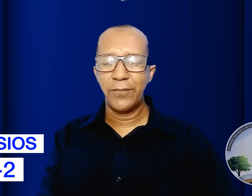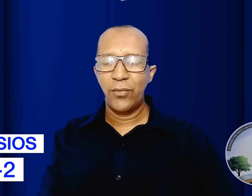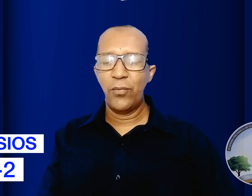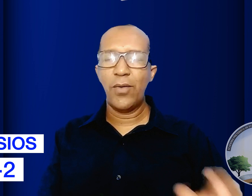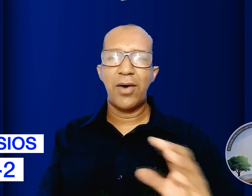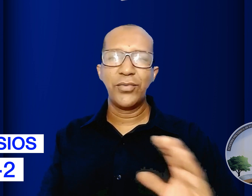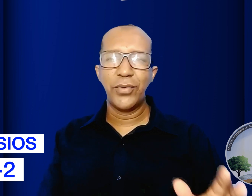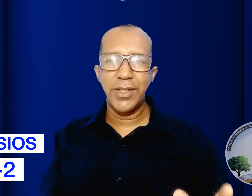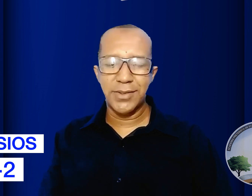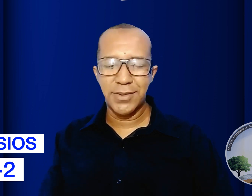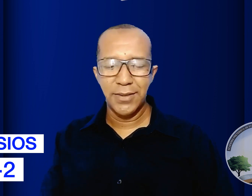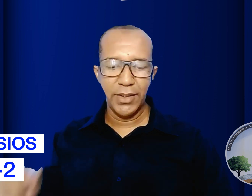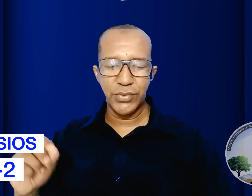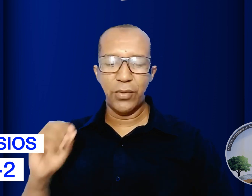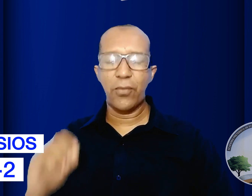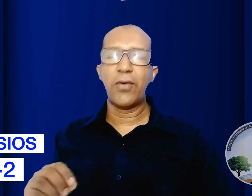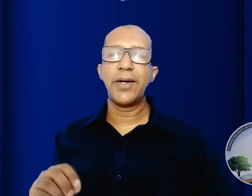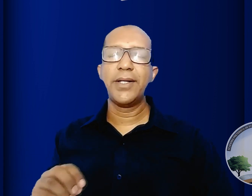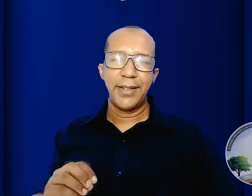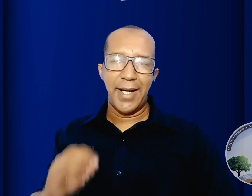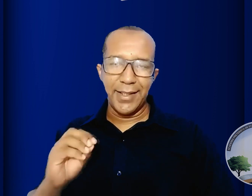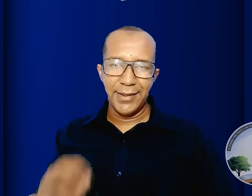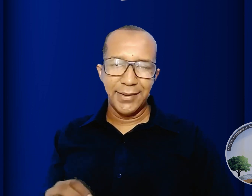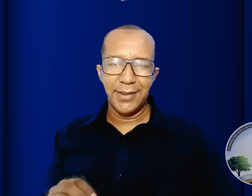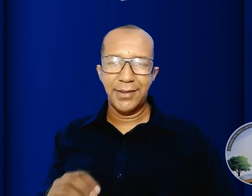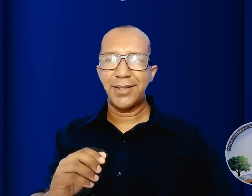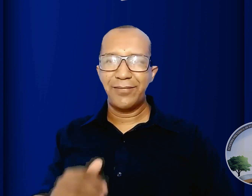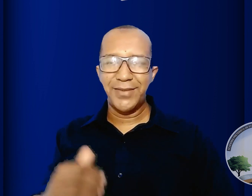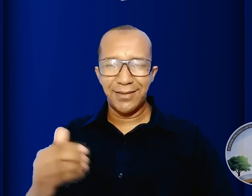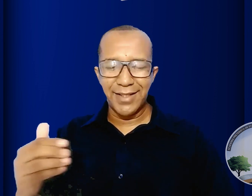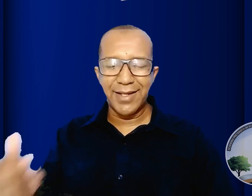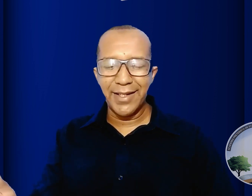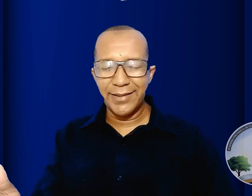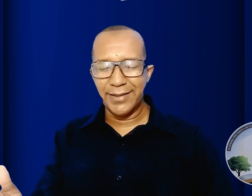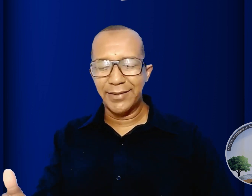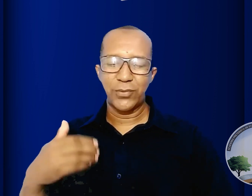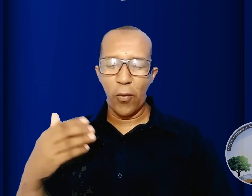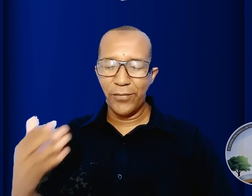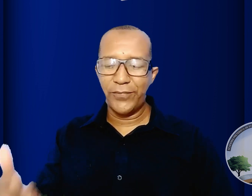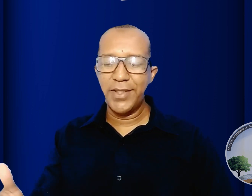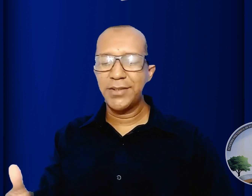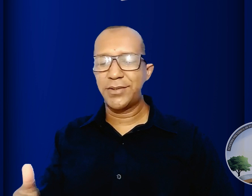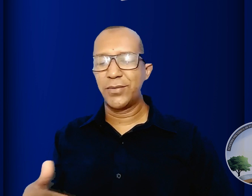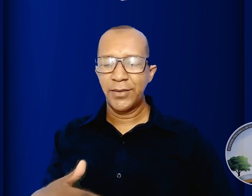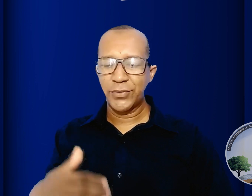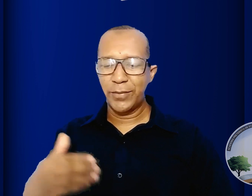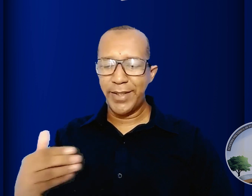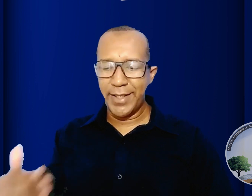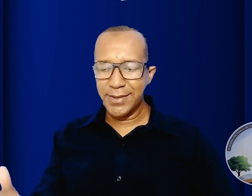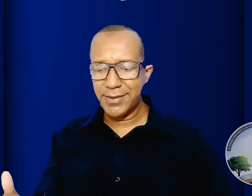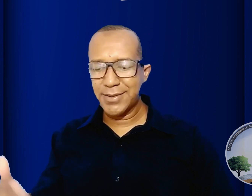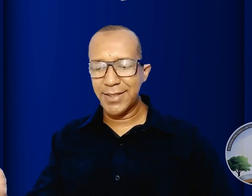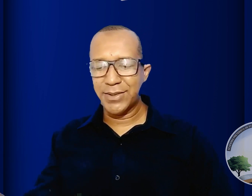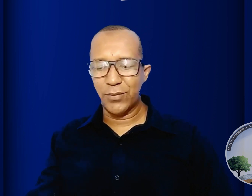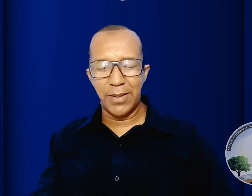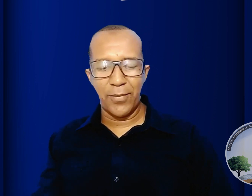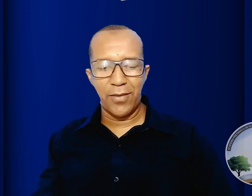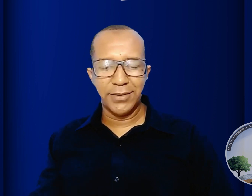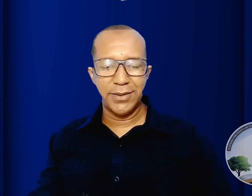1 ao 2 isso ocorre ainda na vida terrena no corpo físico sobre esses a segunda morte